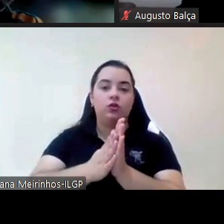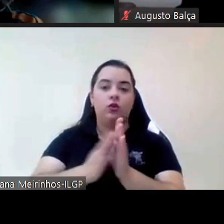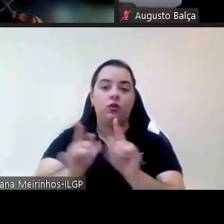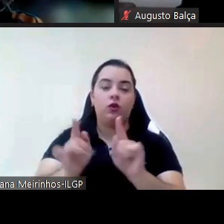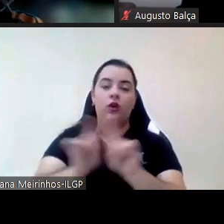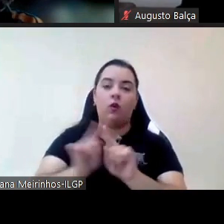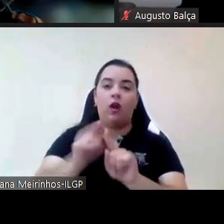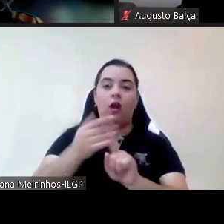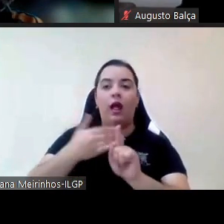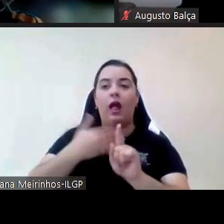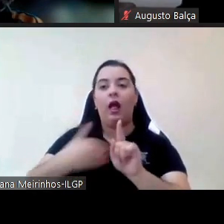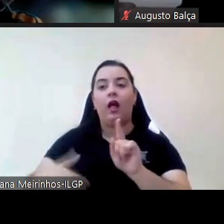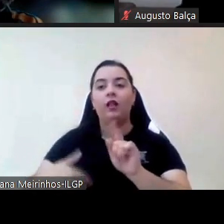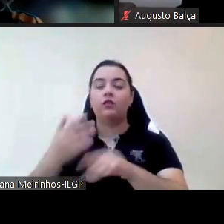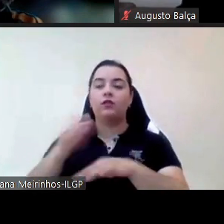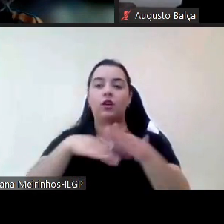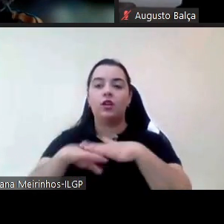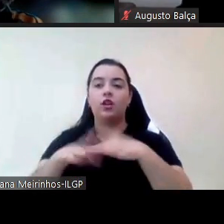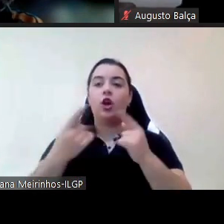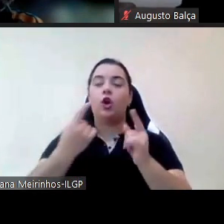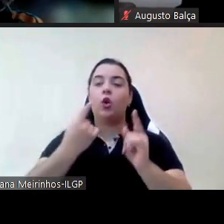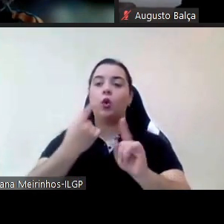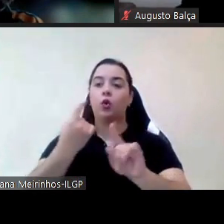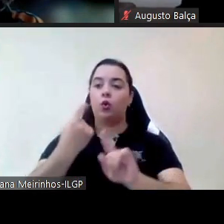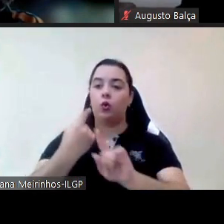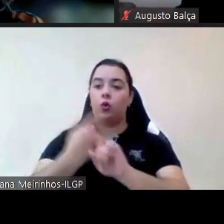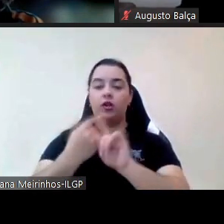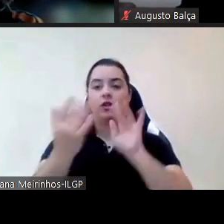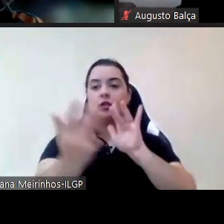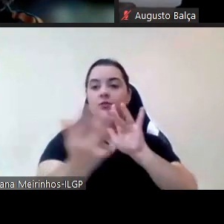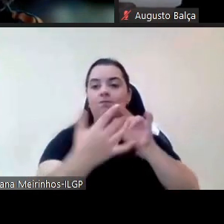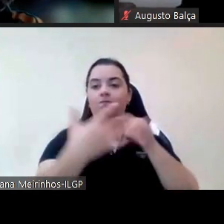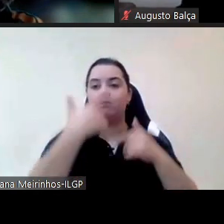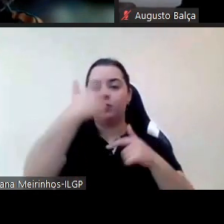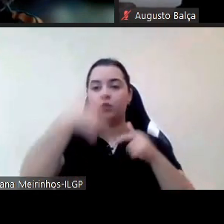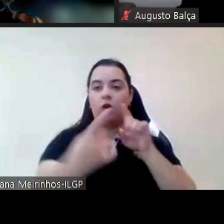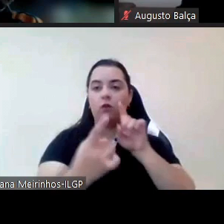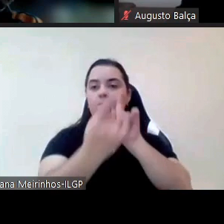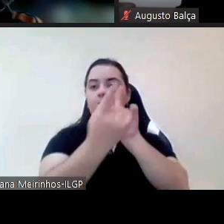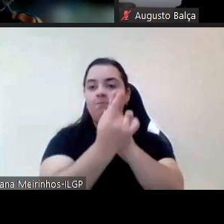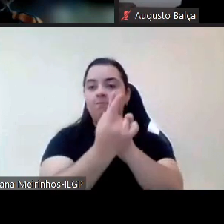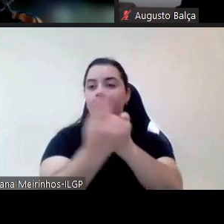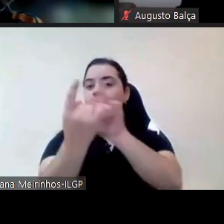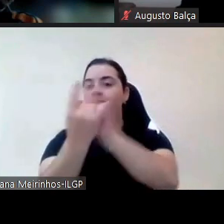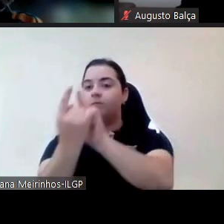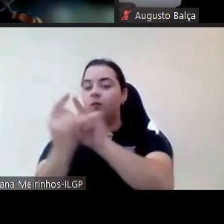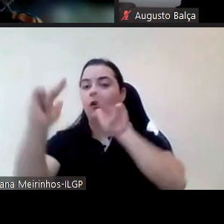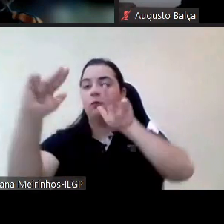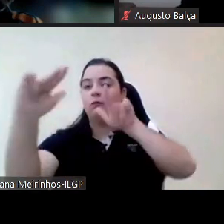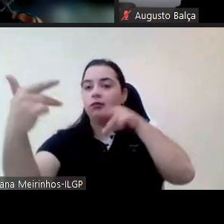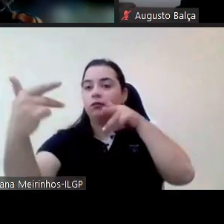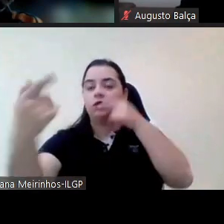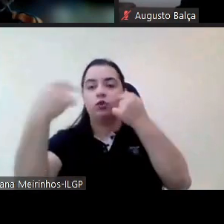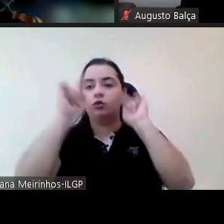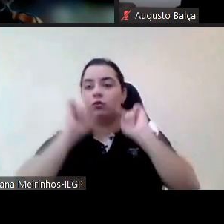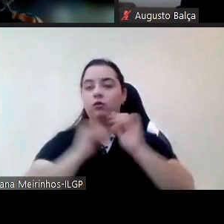coisas mais pessoalmente pronto e assim conseguem mas eu acho que de facto